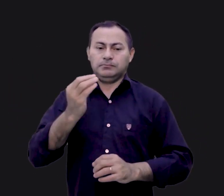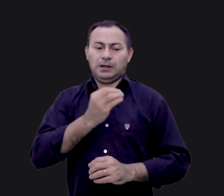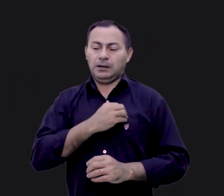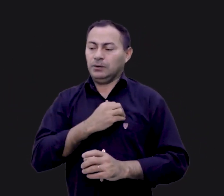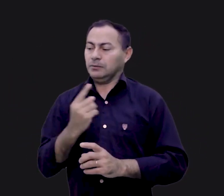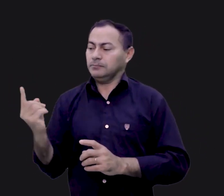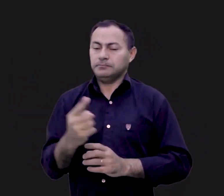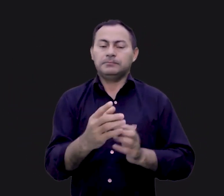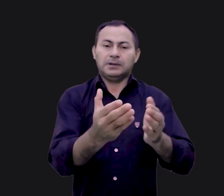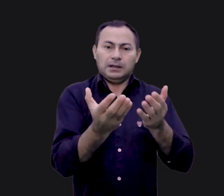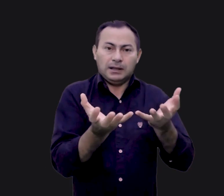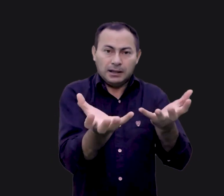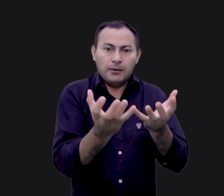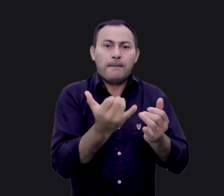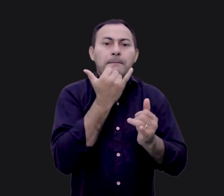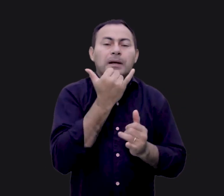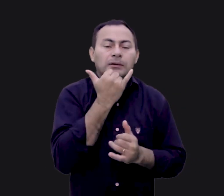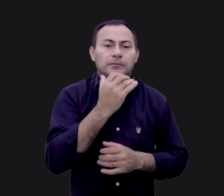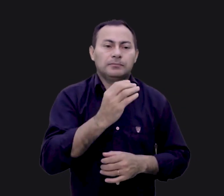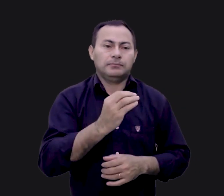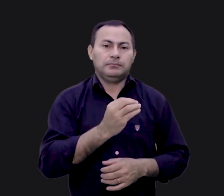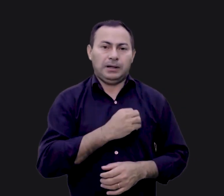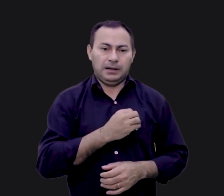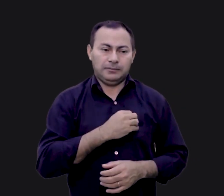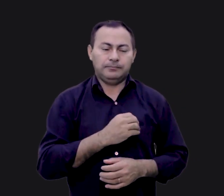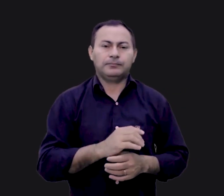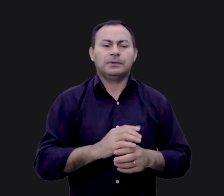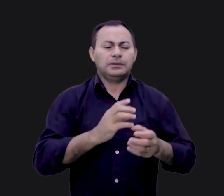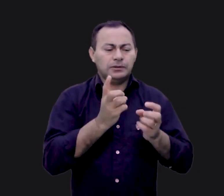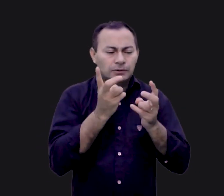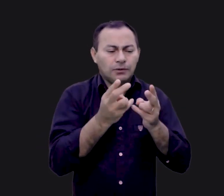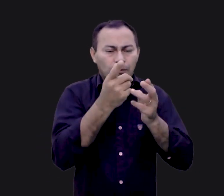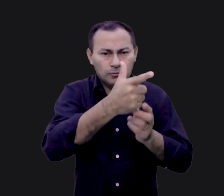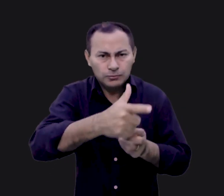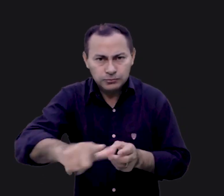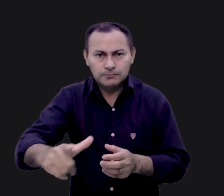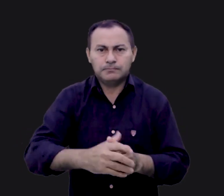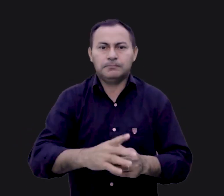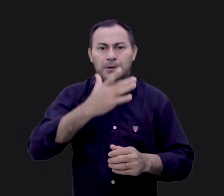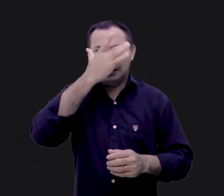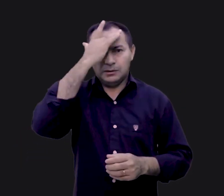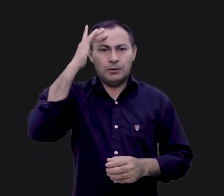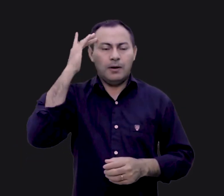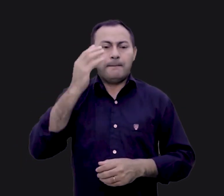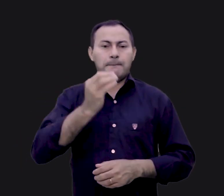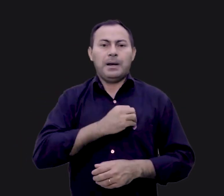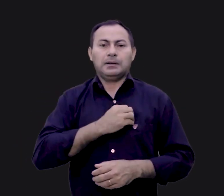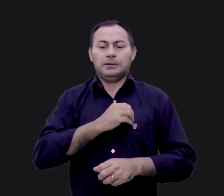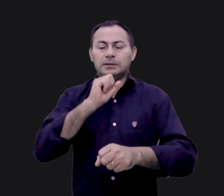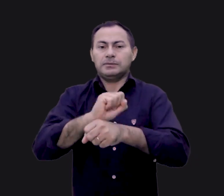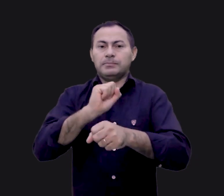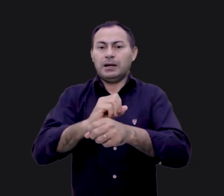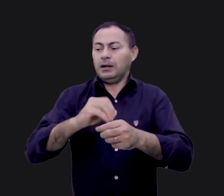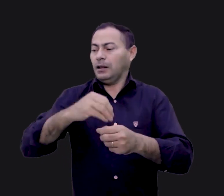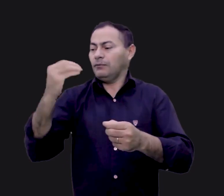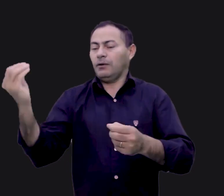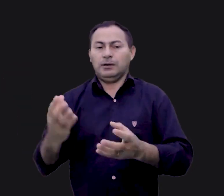de seus pecados e o procedimento era repetido. Durante todo esse tempo, pecador apenas aguardava e não